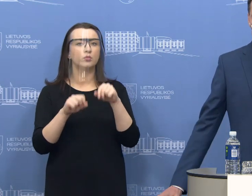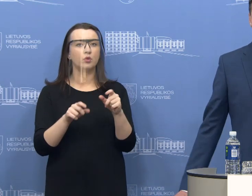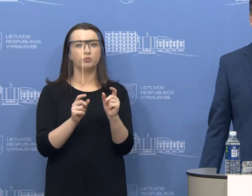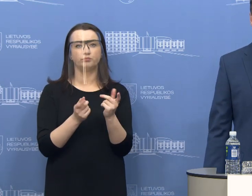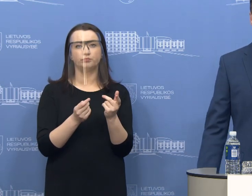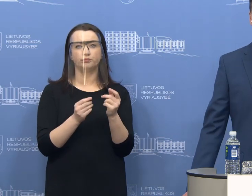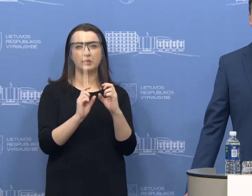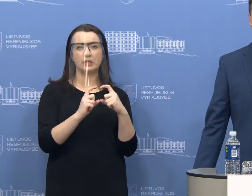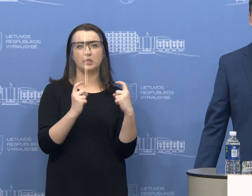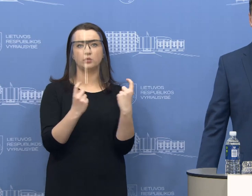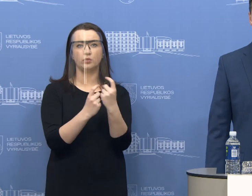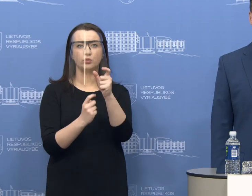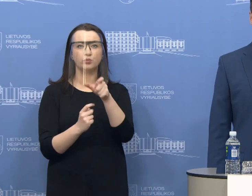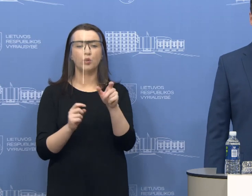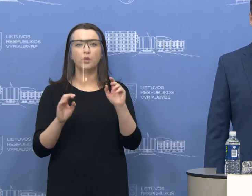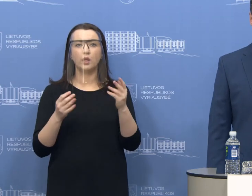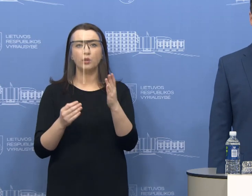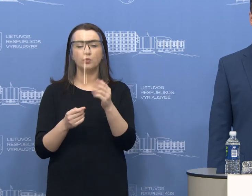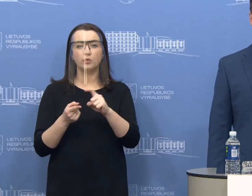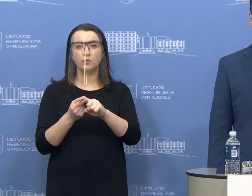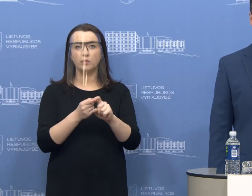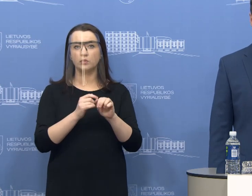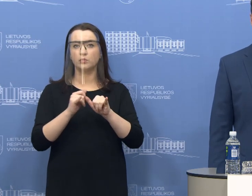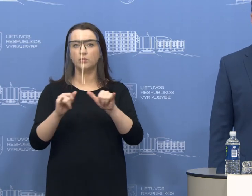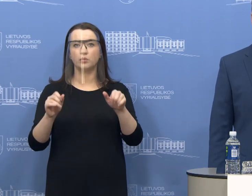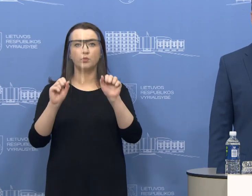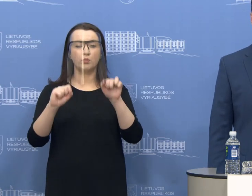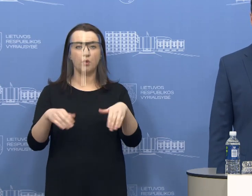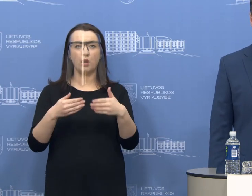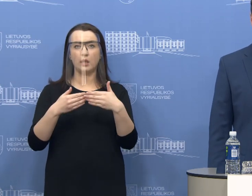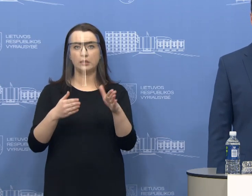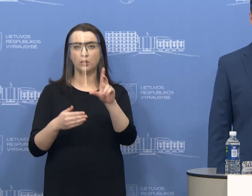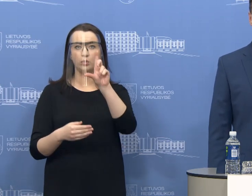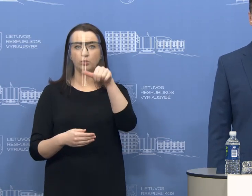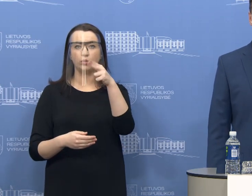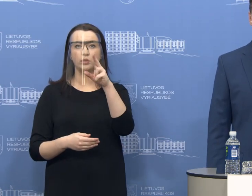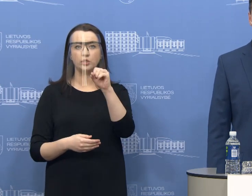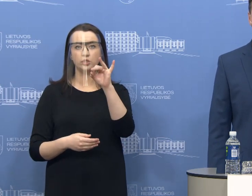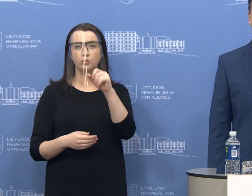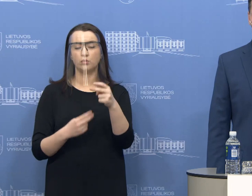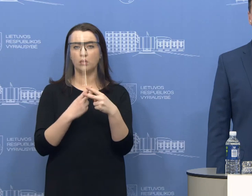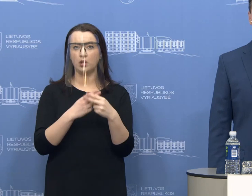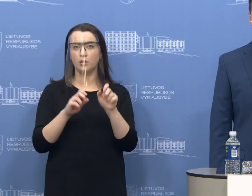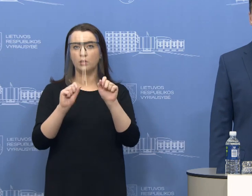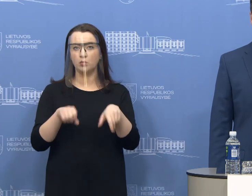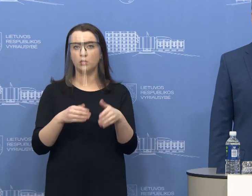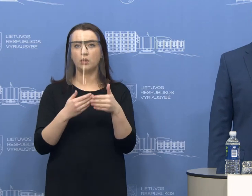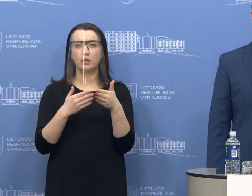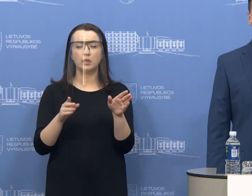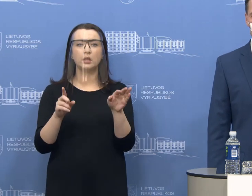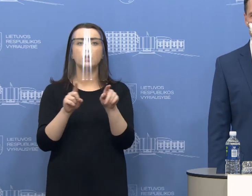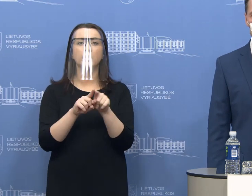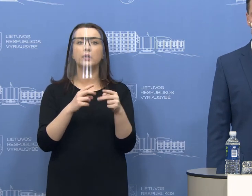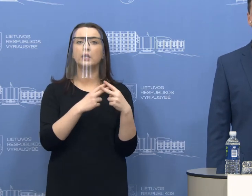Jeigu kiltų didžiulis protrukis, mes galime atidaryti net ir lūkiškės tais atvejais. Tikime, kad to neprireiks. Taip pat kalėjimo